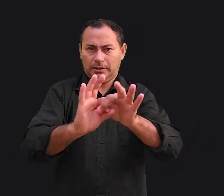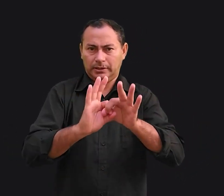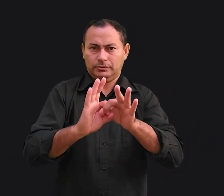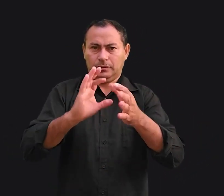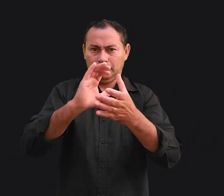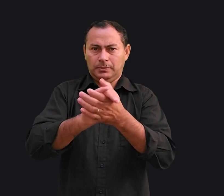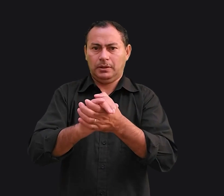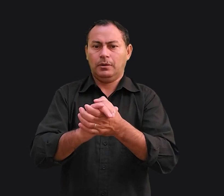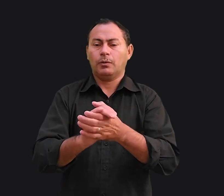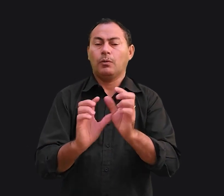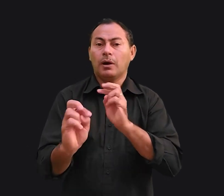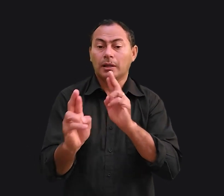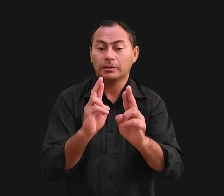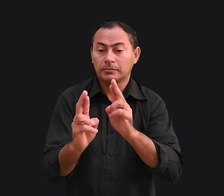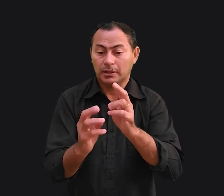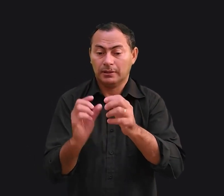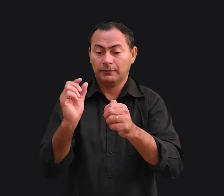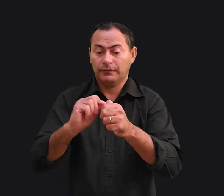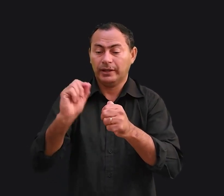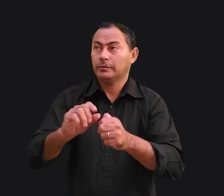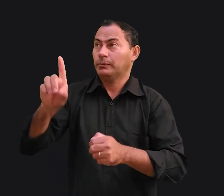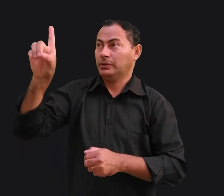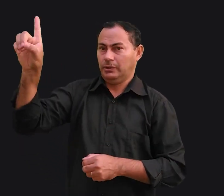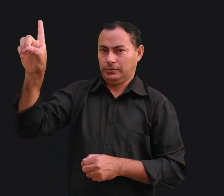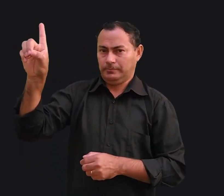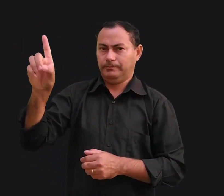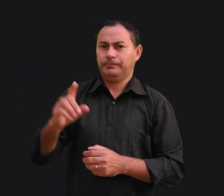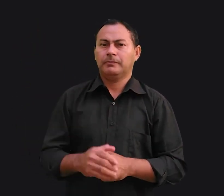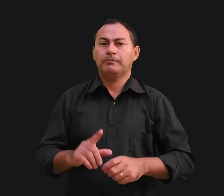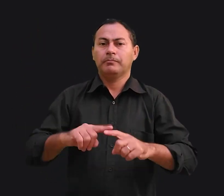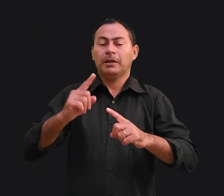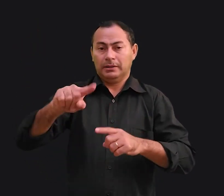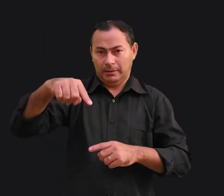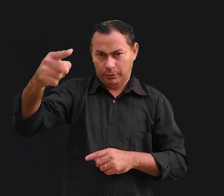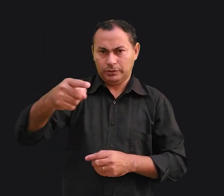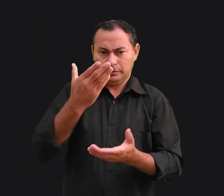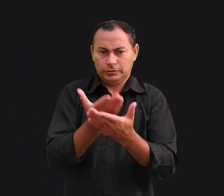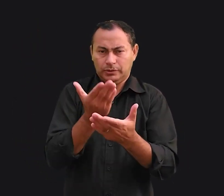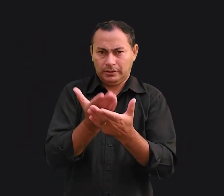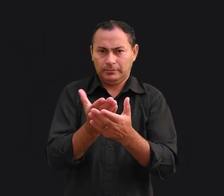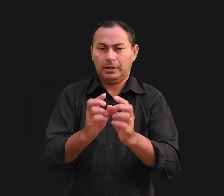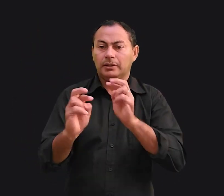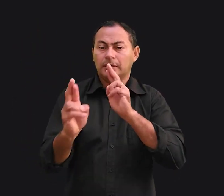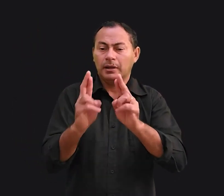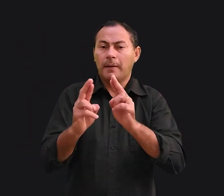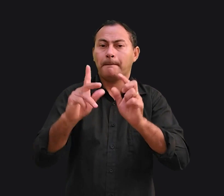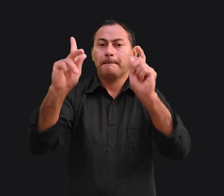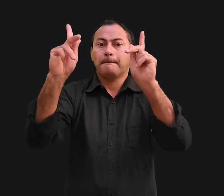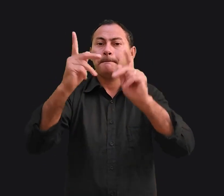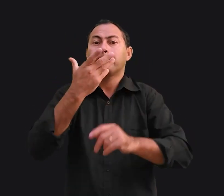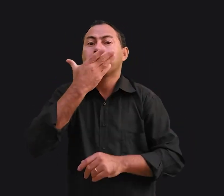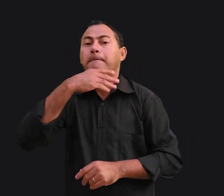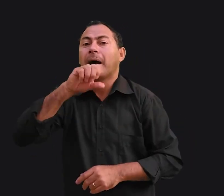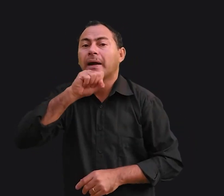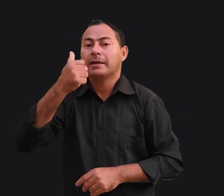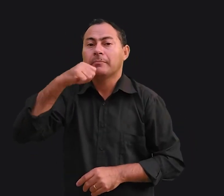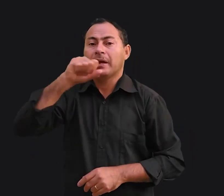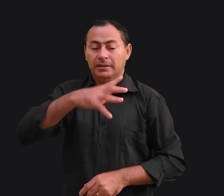casamento, um relacionamento criado por Deus. Mais adiante estudaremos sobre a relação de pais e filhos e veremos que esta